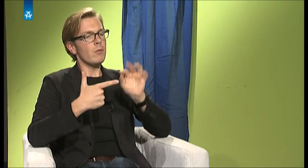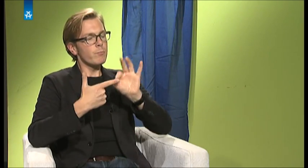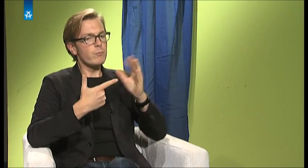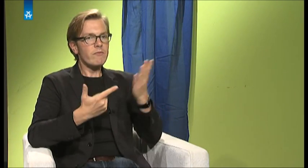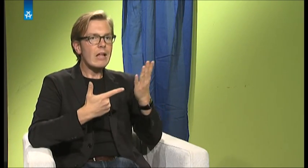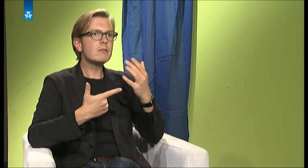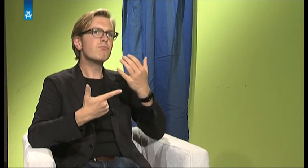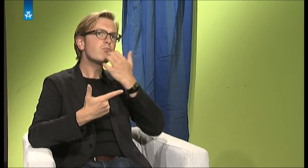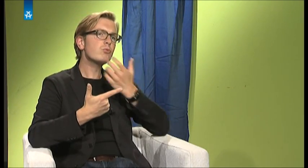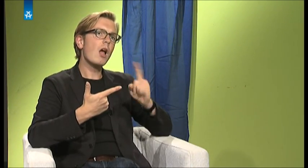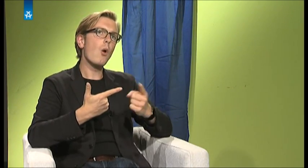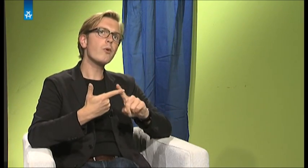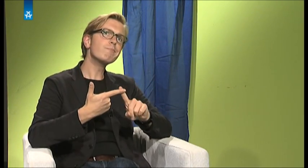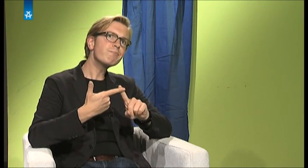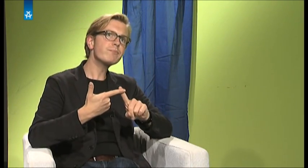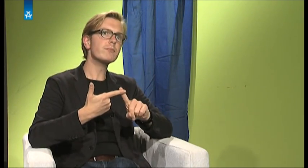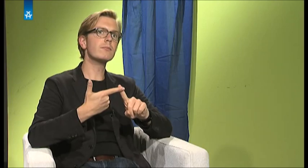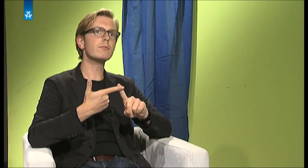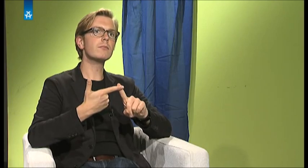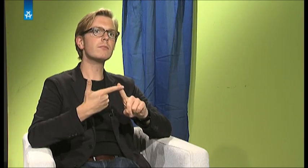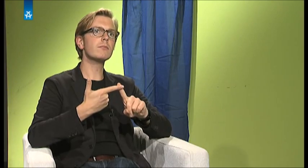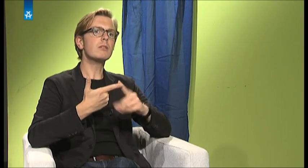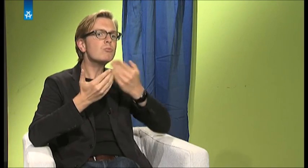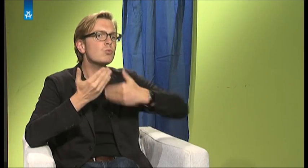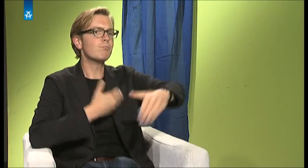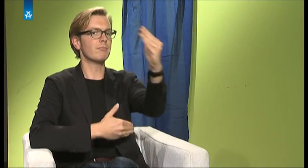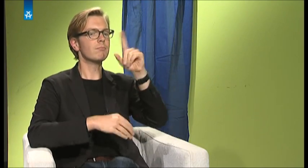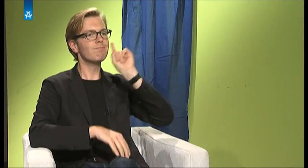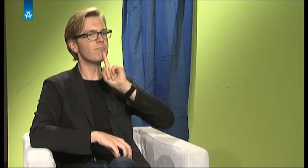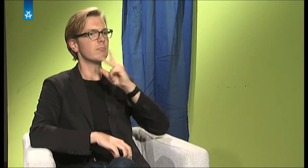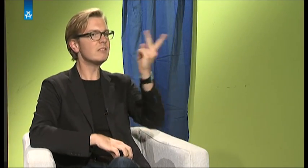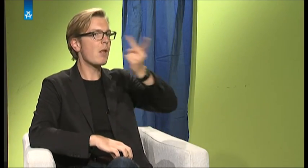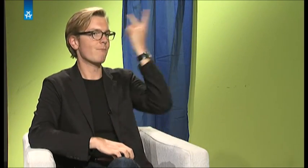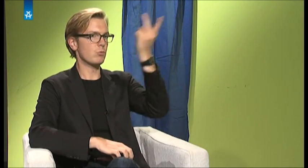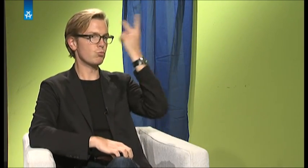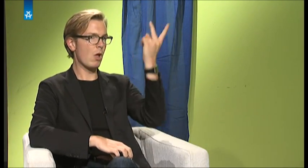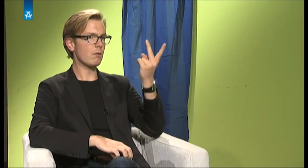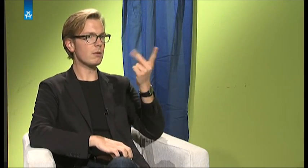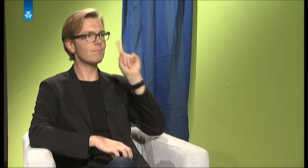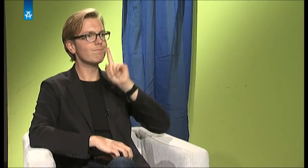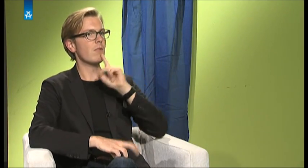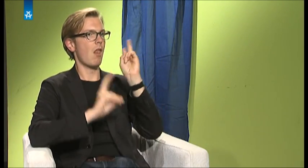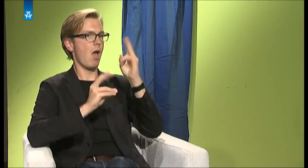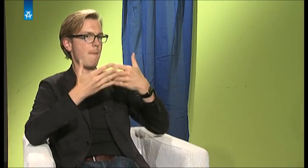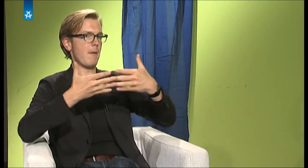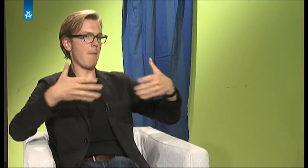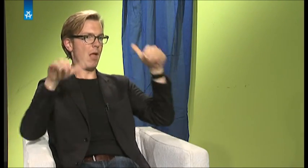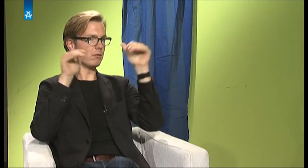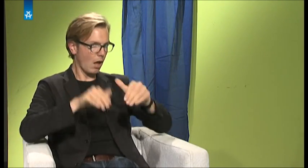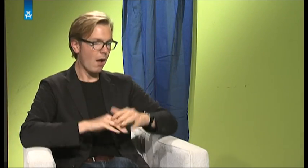Und das zweite ist, was ich mir halt träume, wenn es um die Zukunft geht, dass es noch mehr taube Lehrer an den gehörlosen Schulen gibt. Und dass